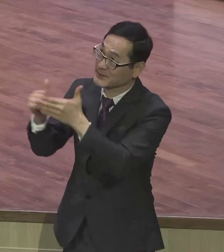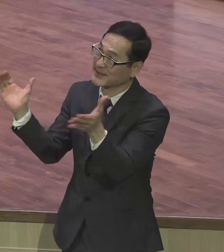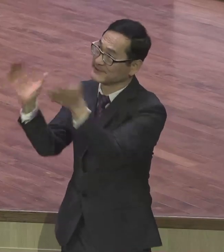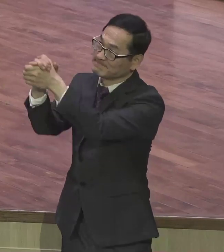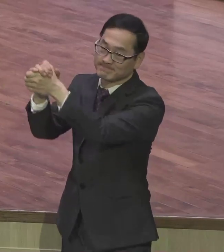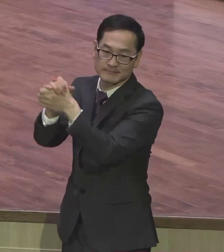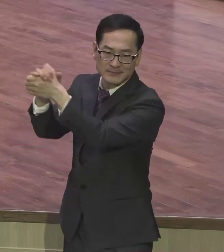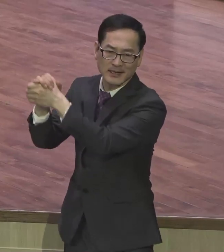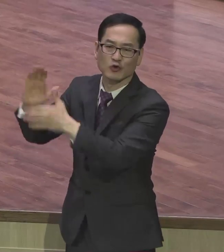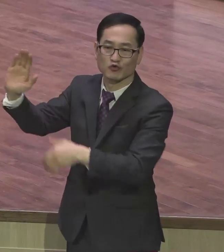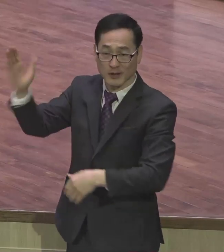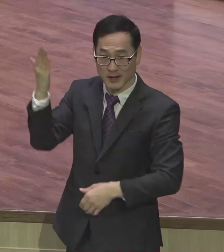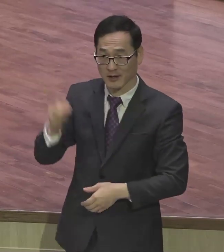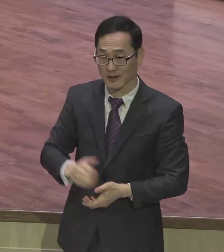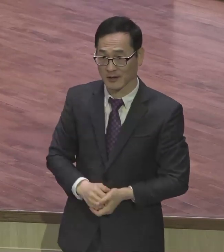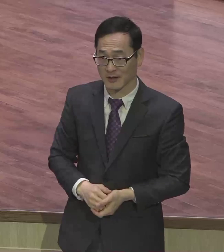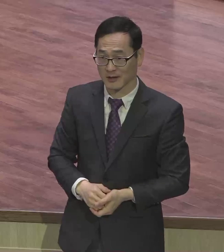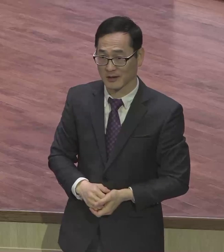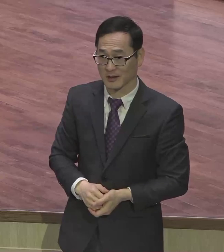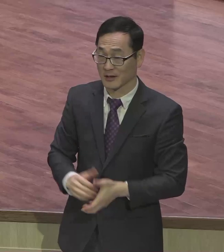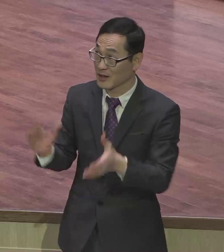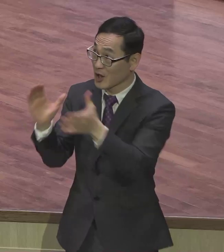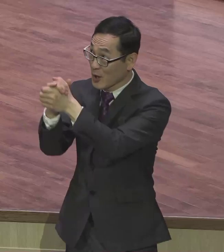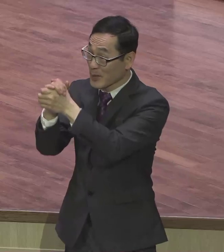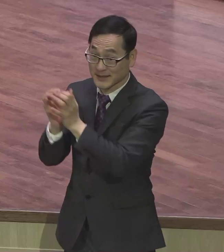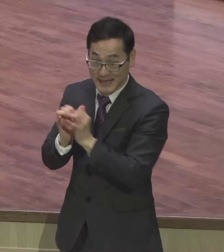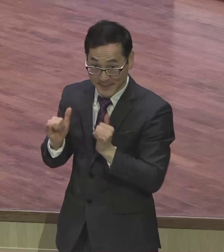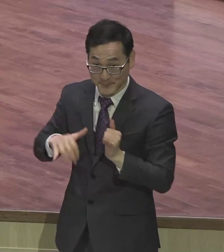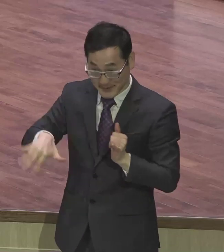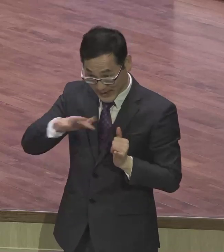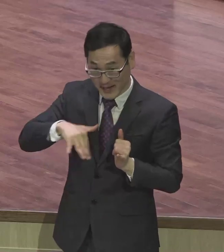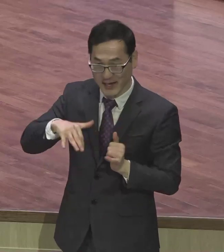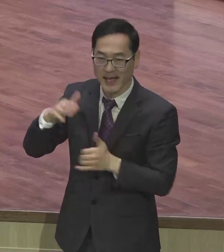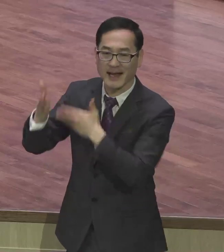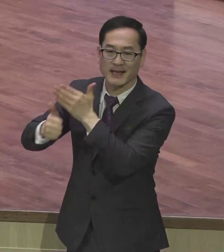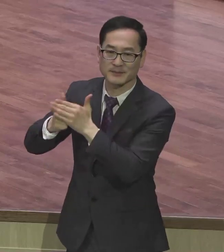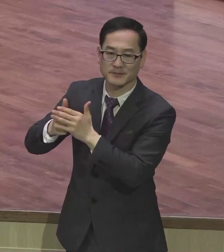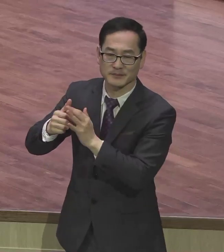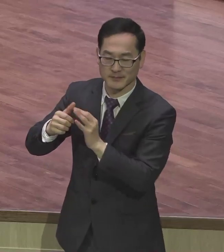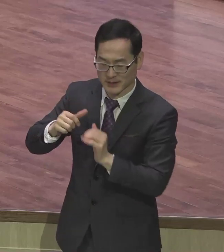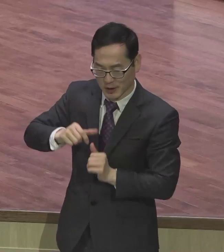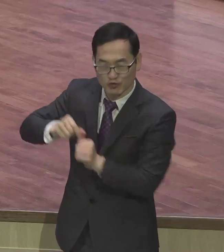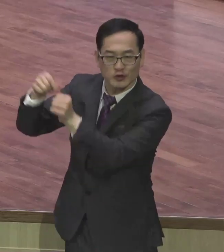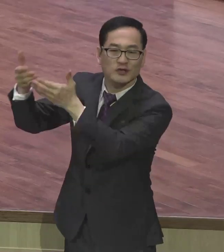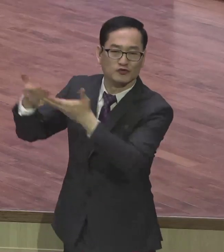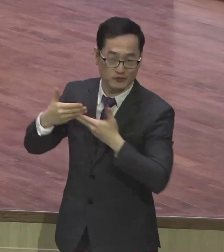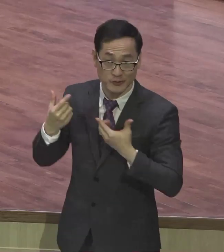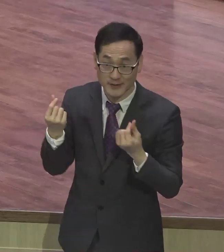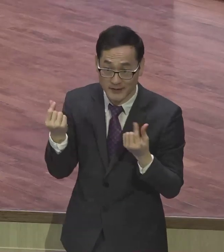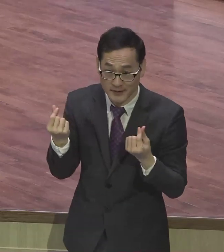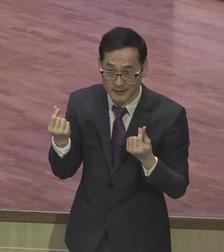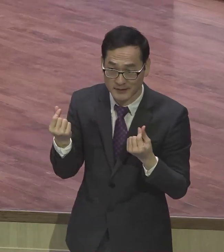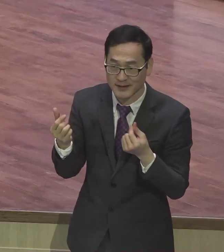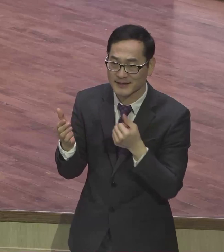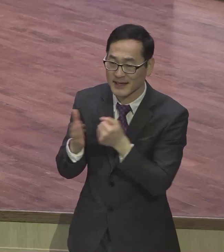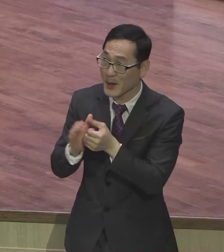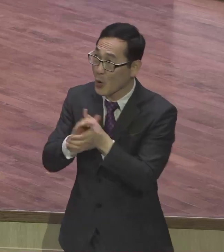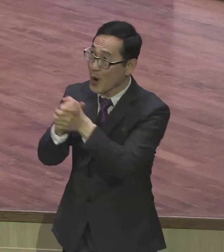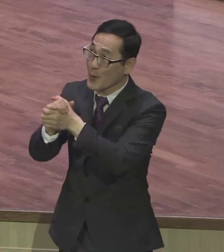자로서는 더욱 살아심으로 말냐마 구원을 받은 것이라 그뿐 아니라 이제 우리로 한복하게 하신 우리 주